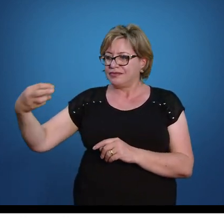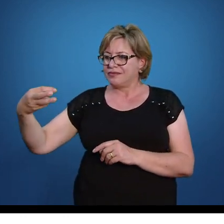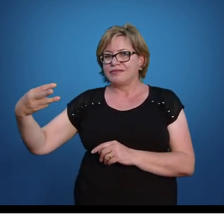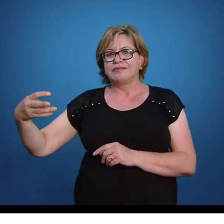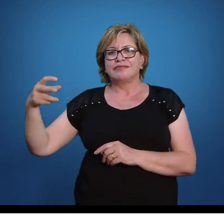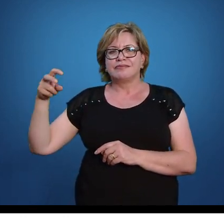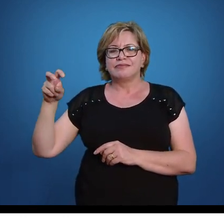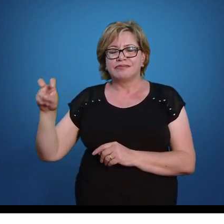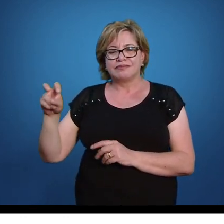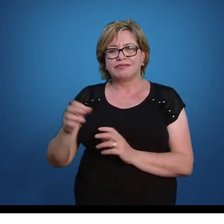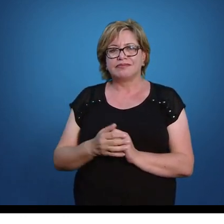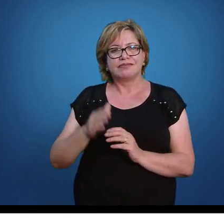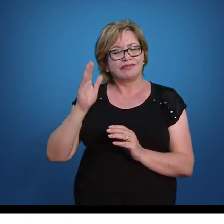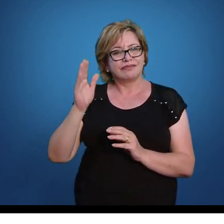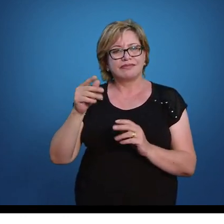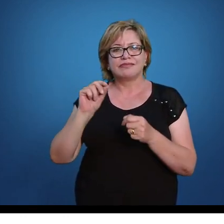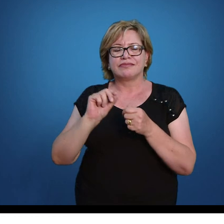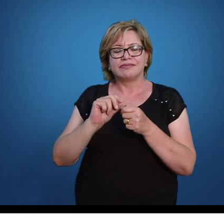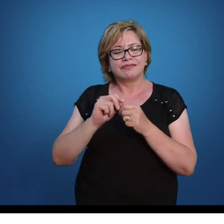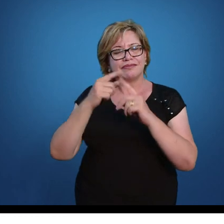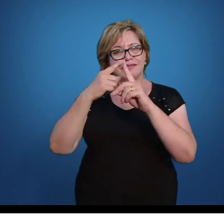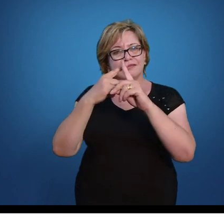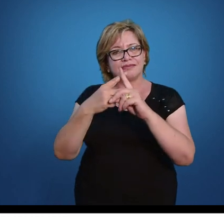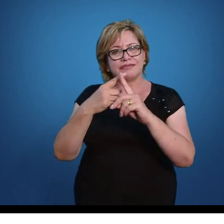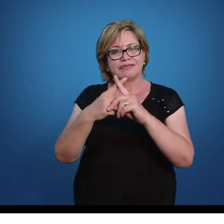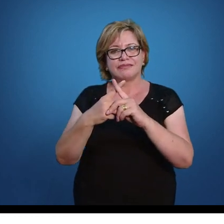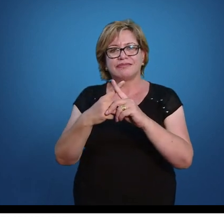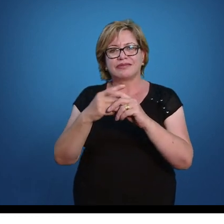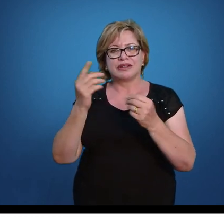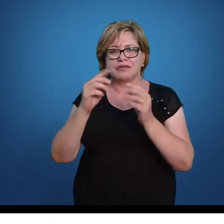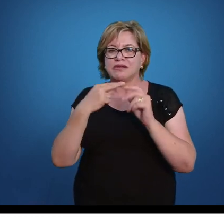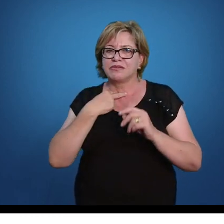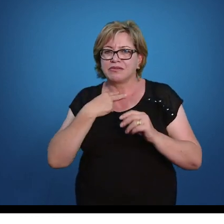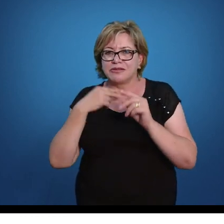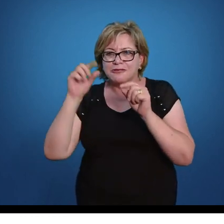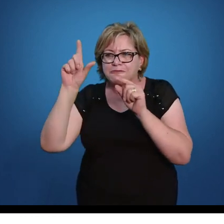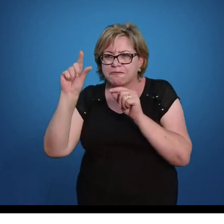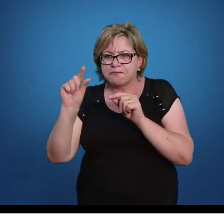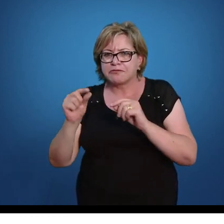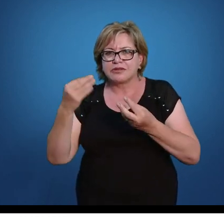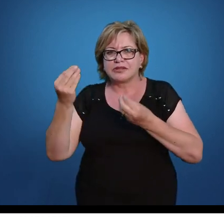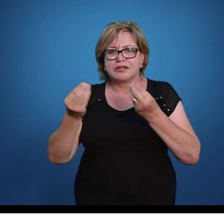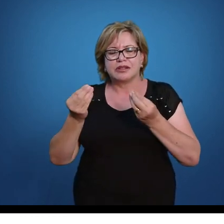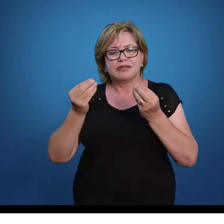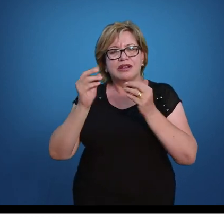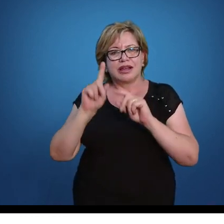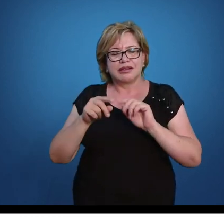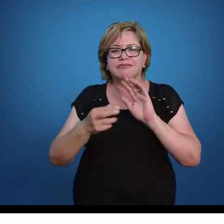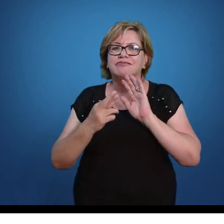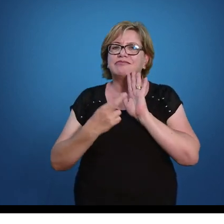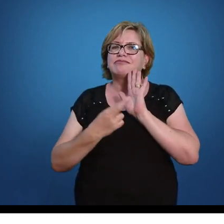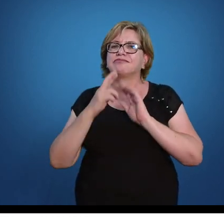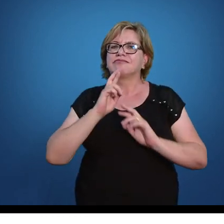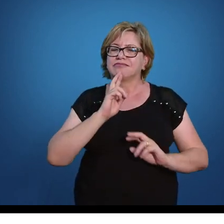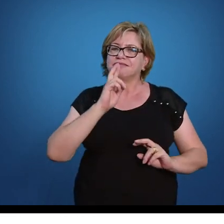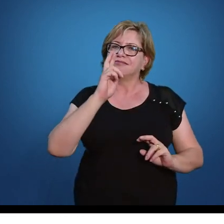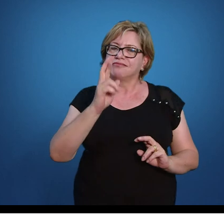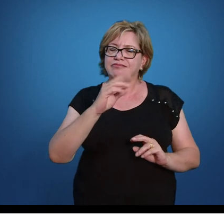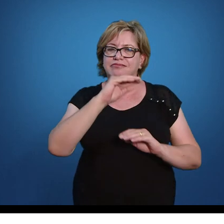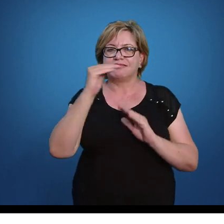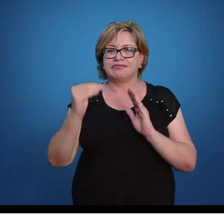35. Está efetuada a multiplicação. Não é possível simplificar mais. Então, esse é o nosso resultado final.